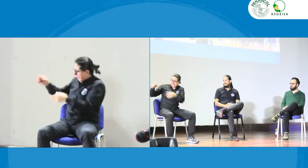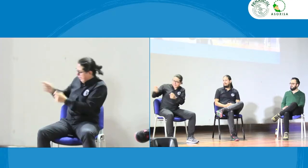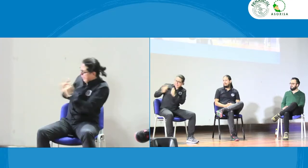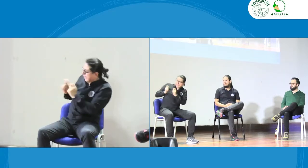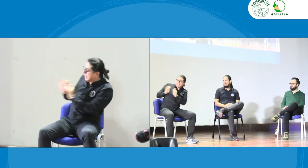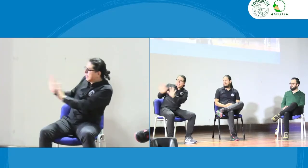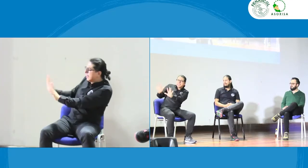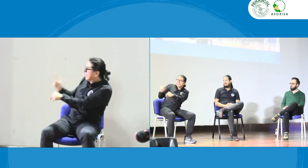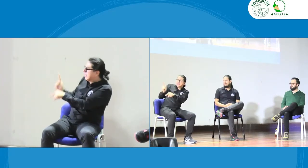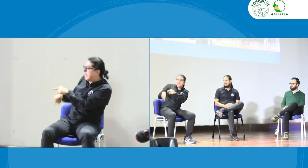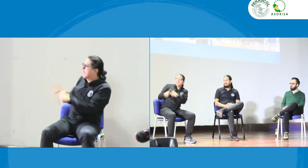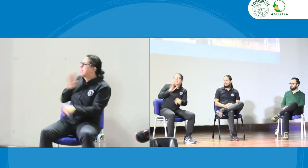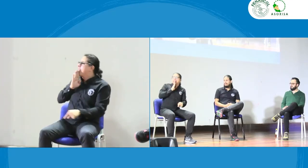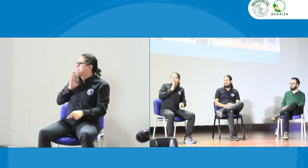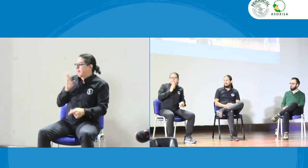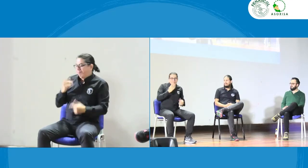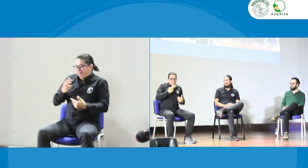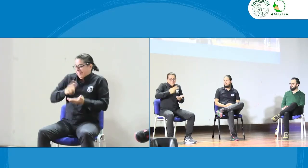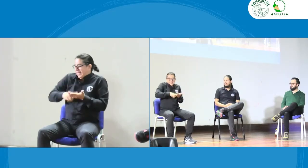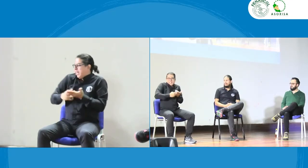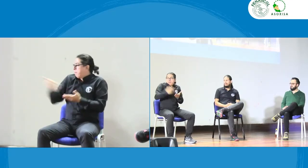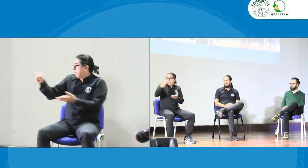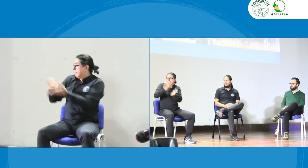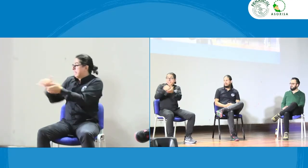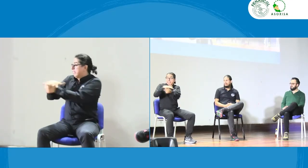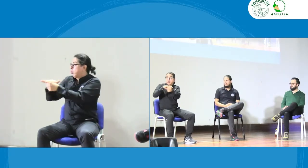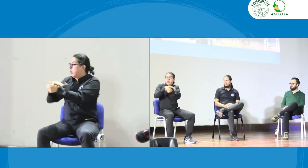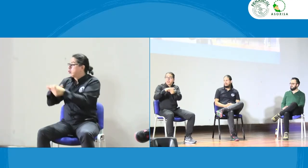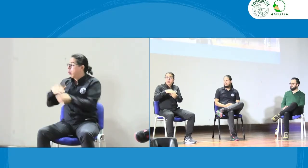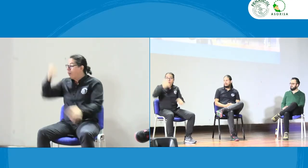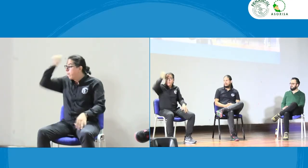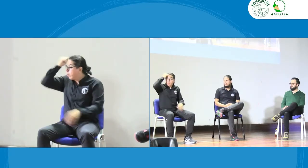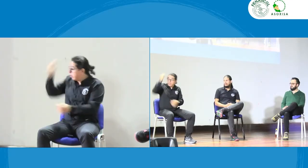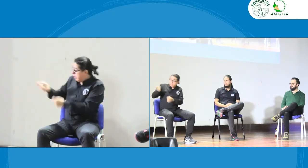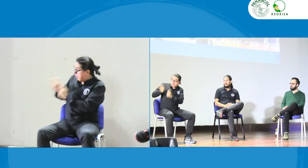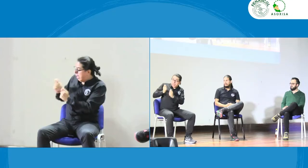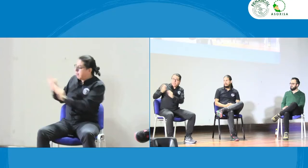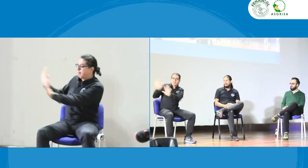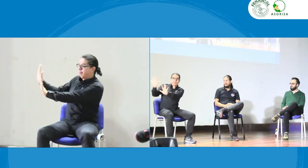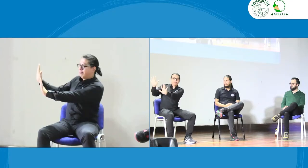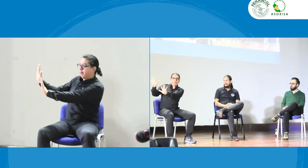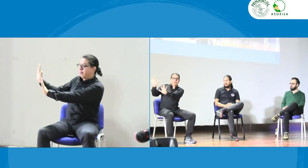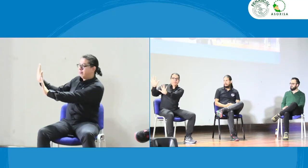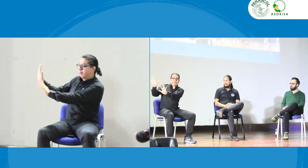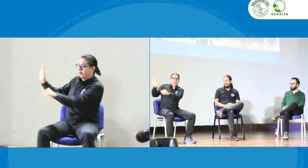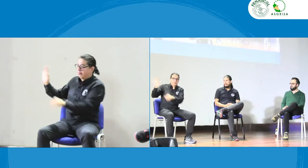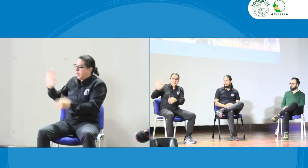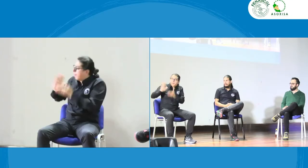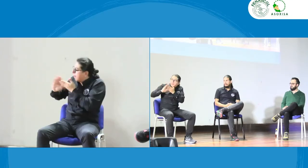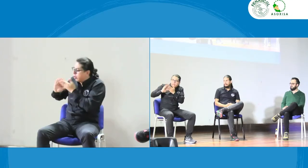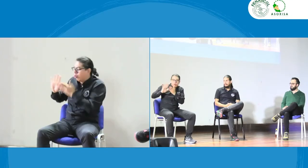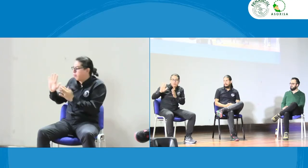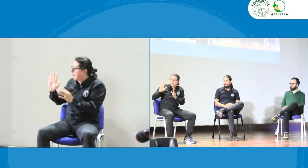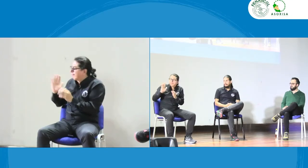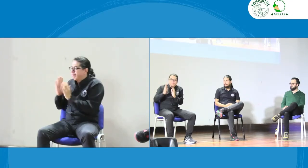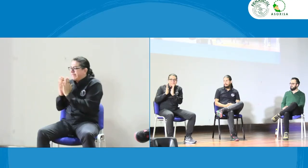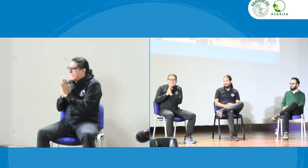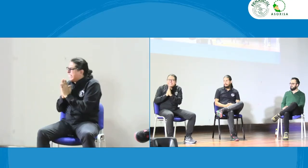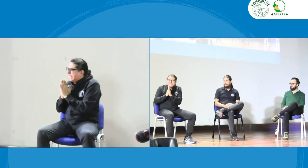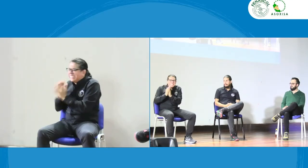tengo otros roles pues tengo otros roles entonces la incidencia de no aceptar eso tengo que hacerlo como intérprete y si me van a dar